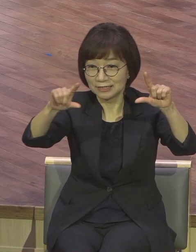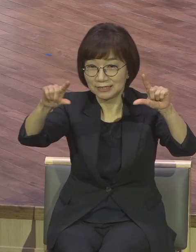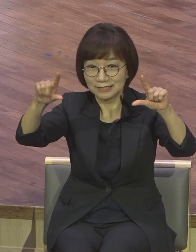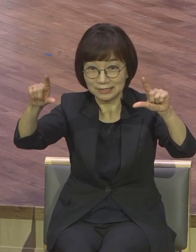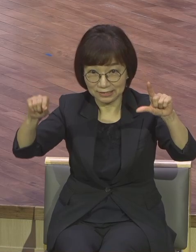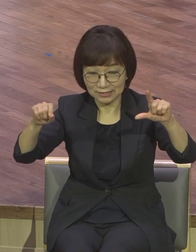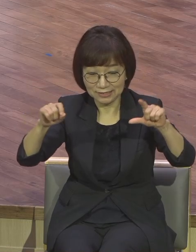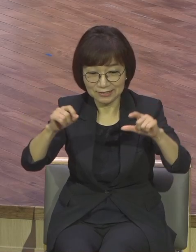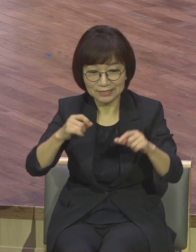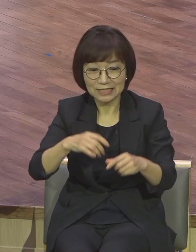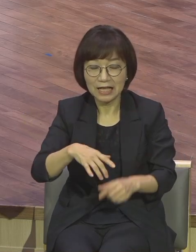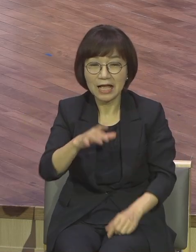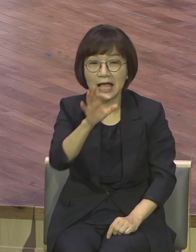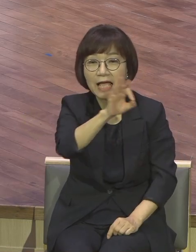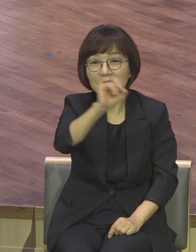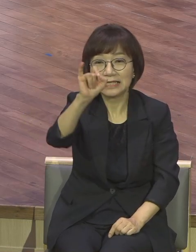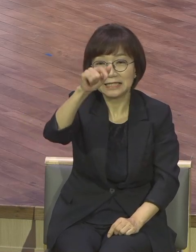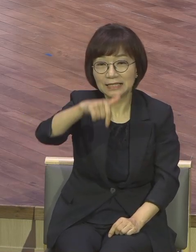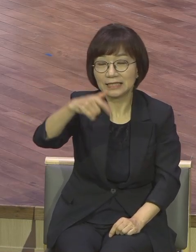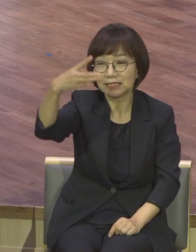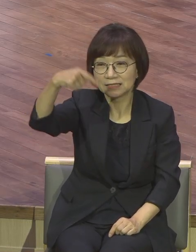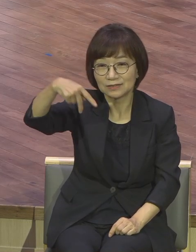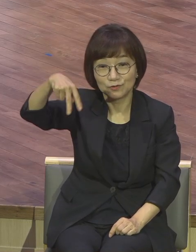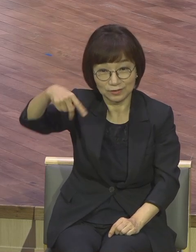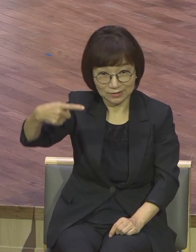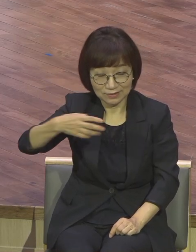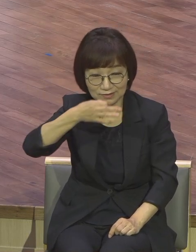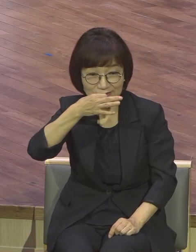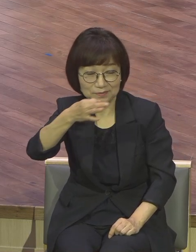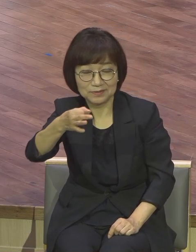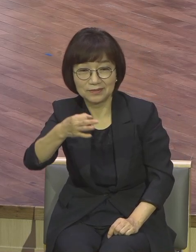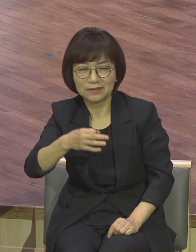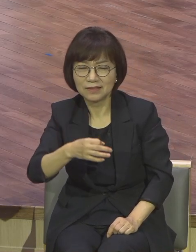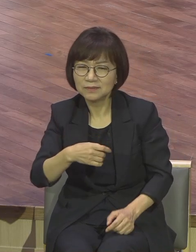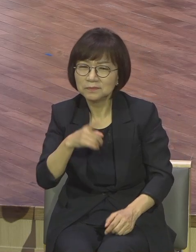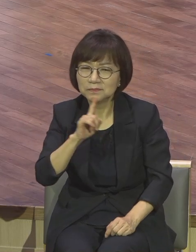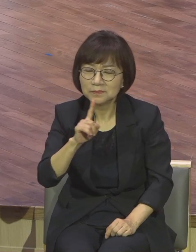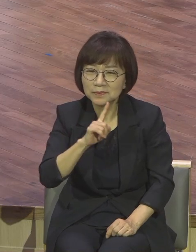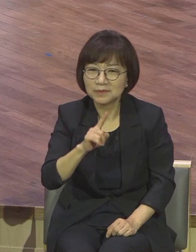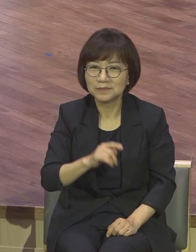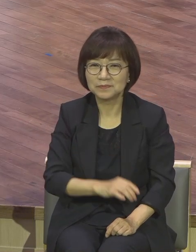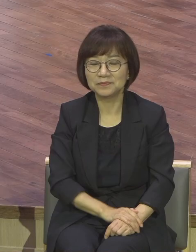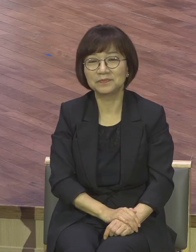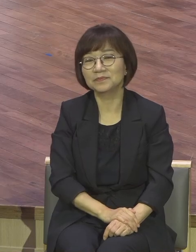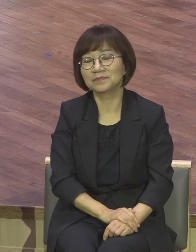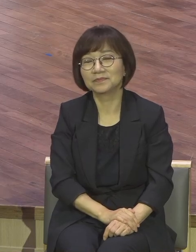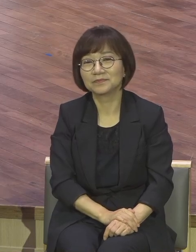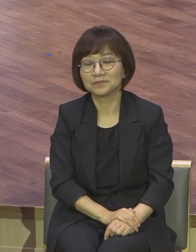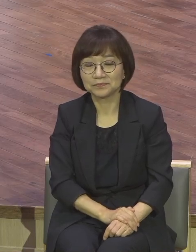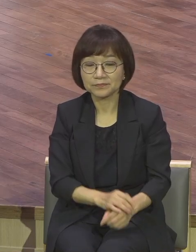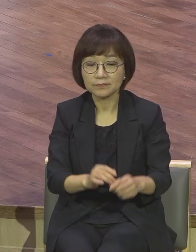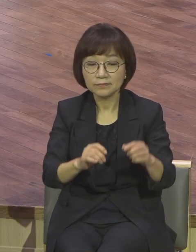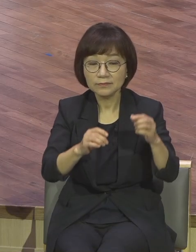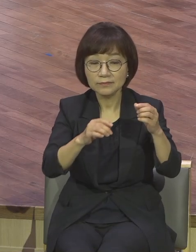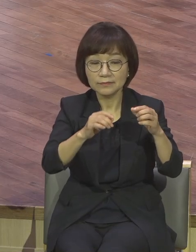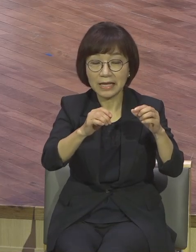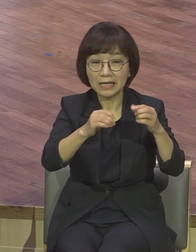익두스로 하는데 익두스는요 무슨 뜻이냐 예수 크리스토스 대우 히오스 소테르라고 하는